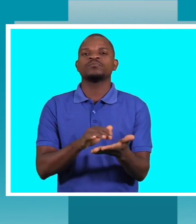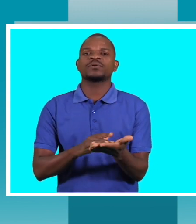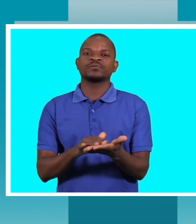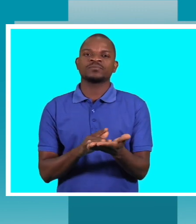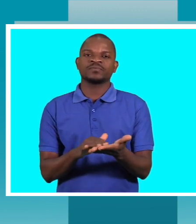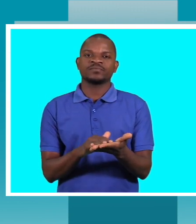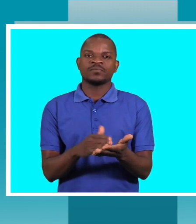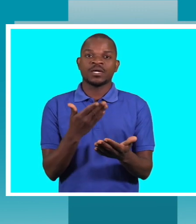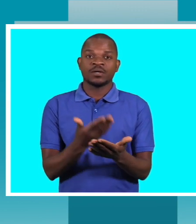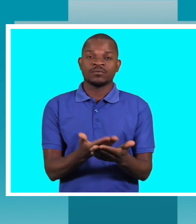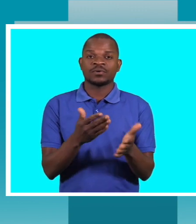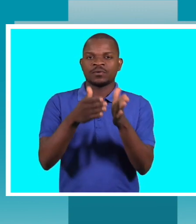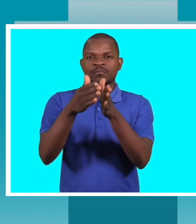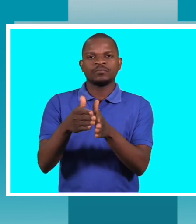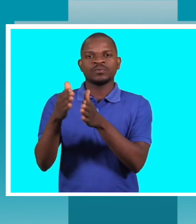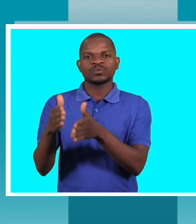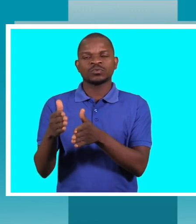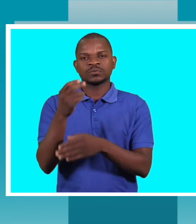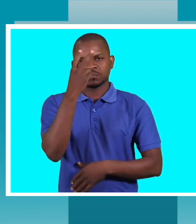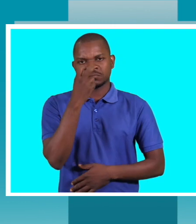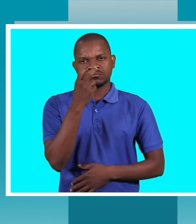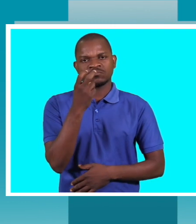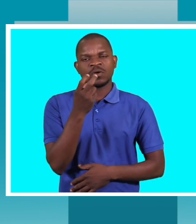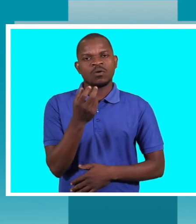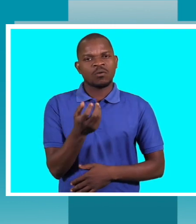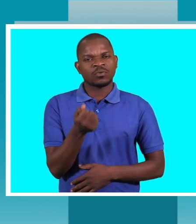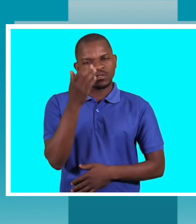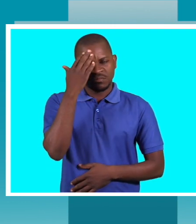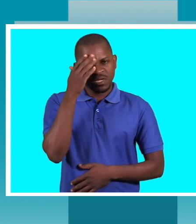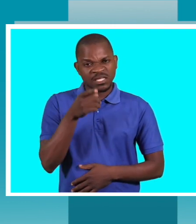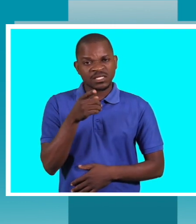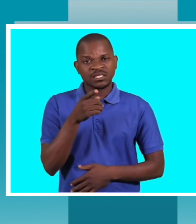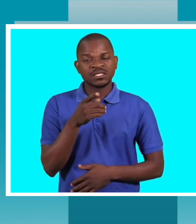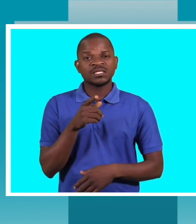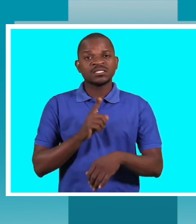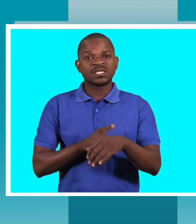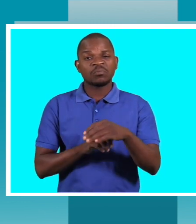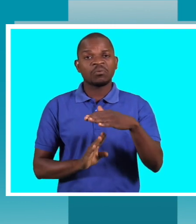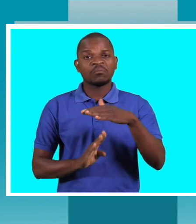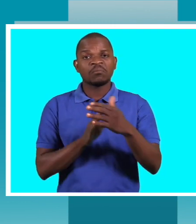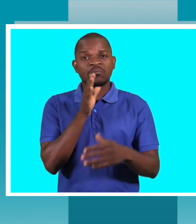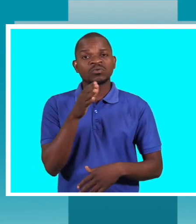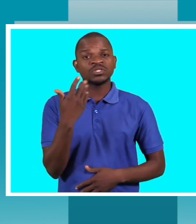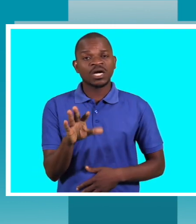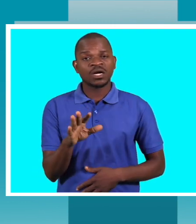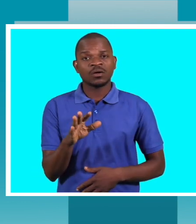para que as pessoas com deficiência visual possam saber que este já está fora do prazo ou não, sob risco de contrair